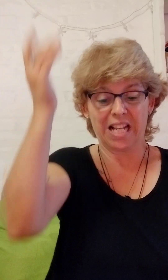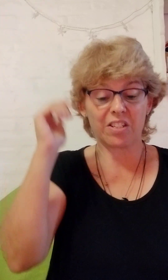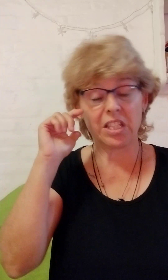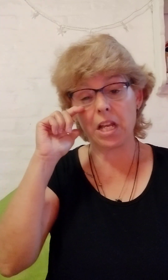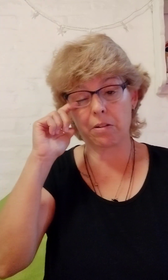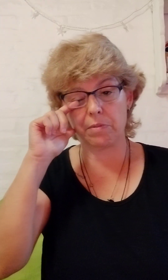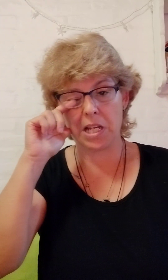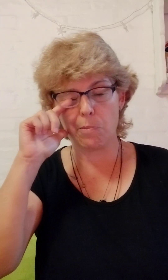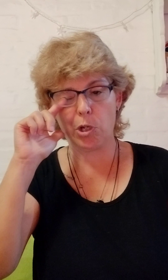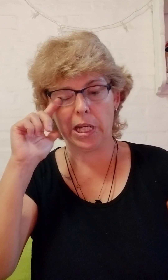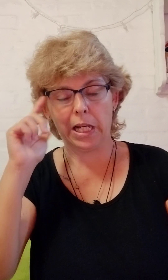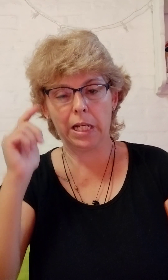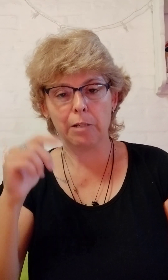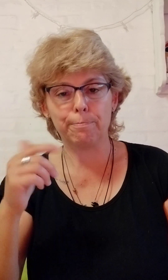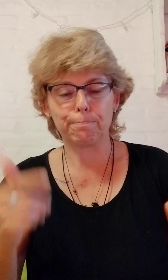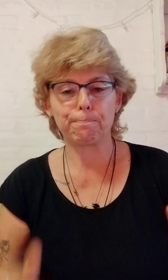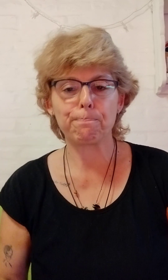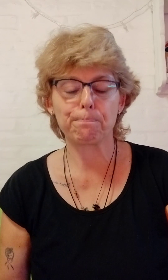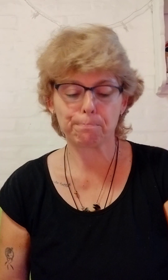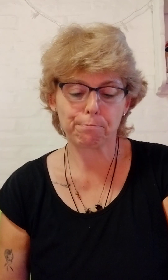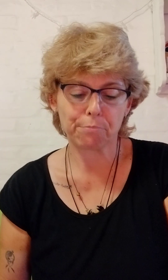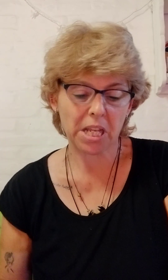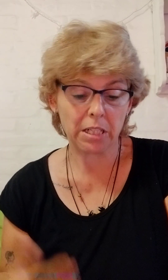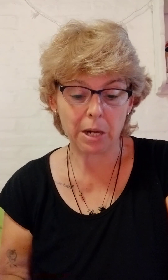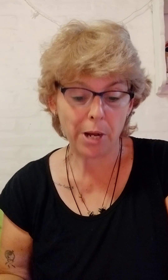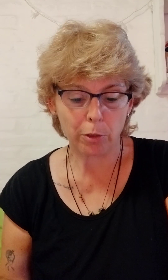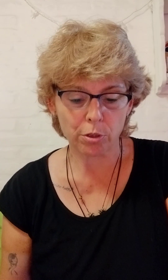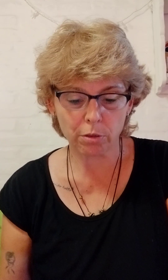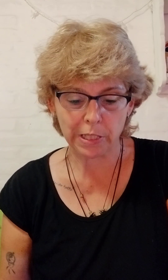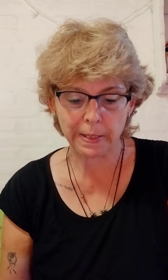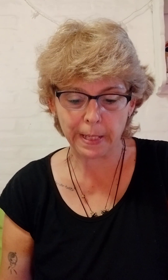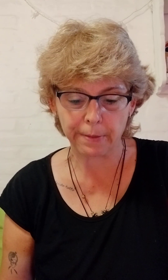Ascender. Digamos en el trabajo, ¿no es cierto? Ascender.